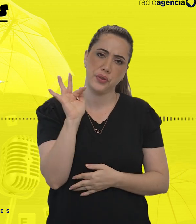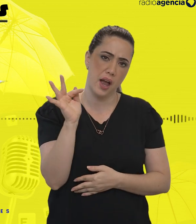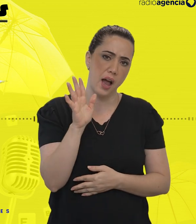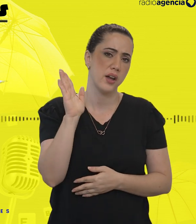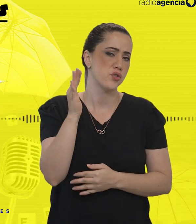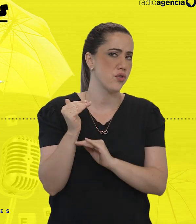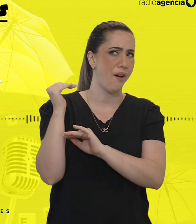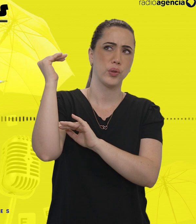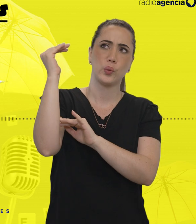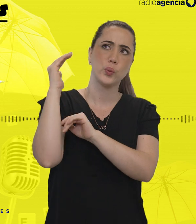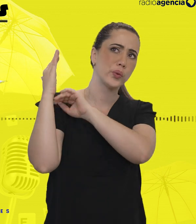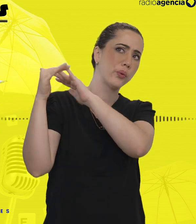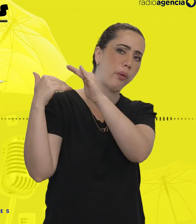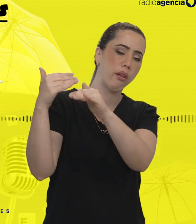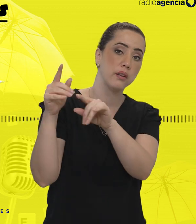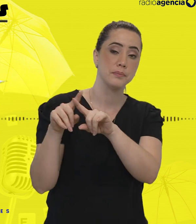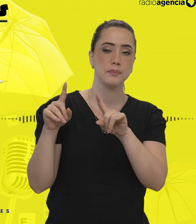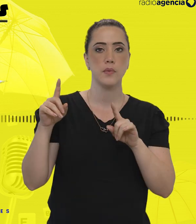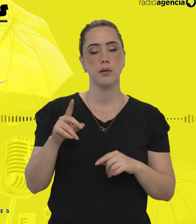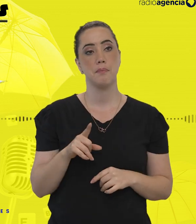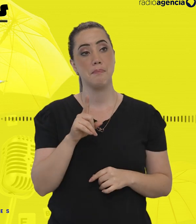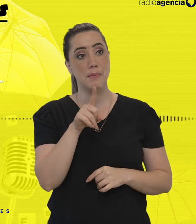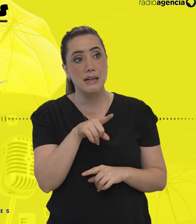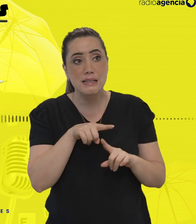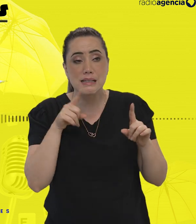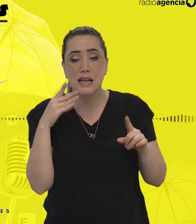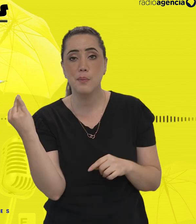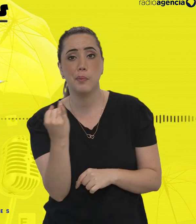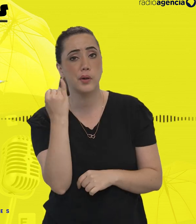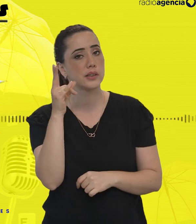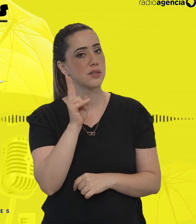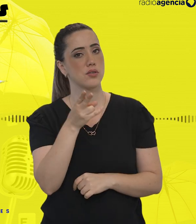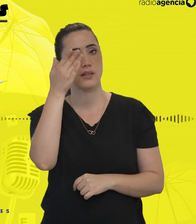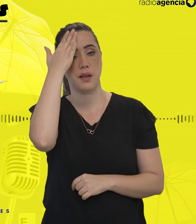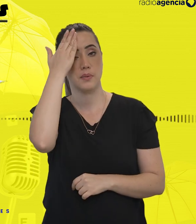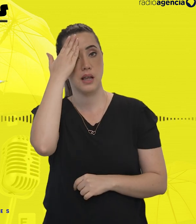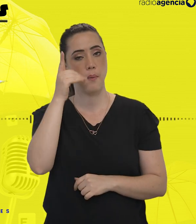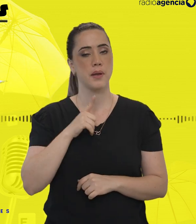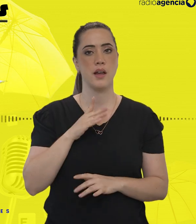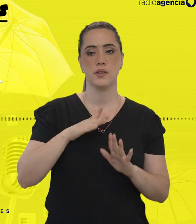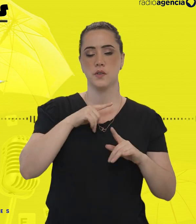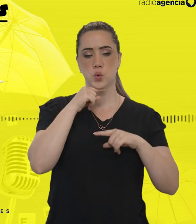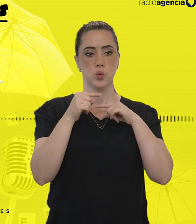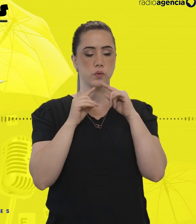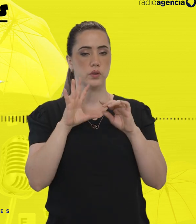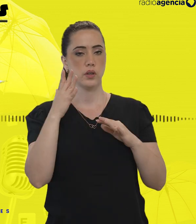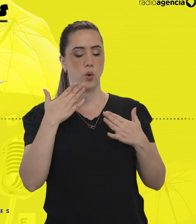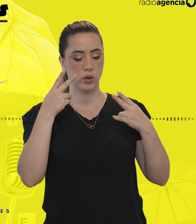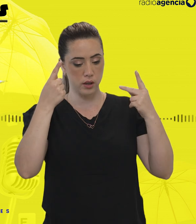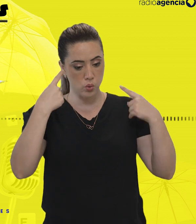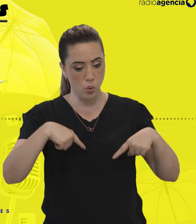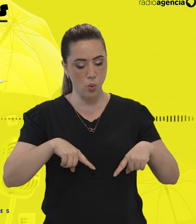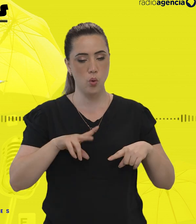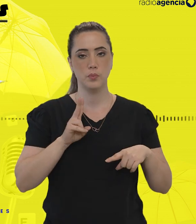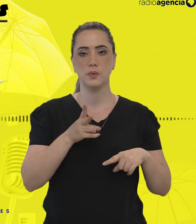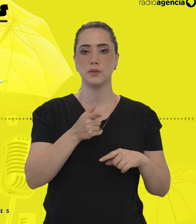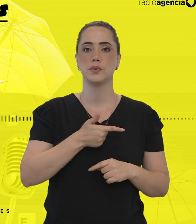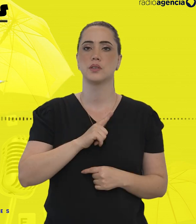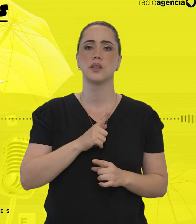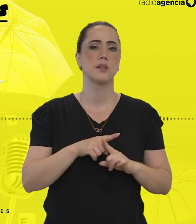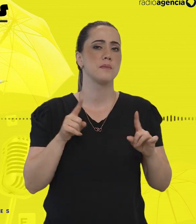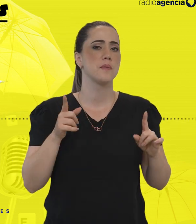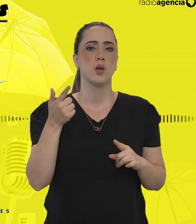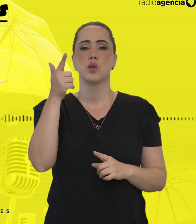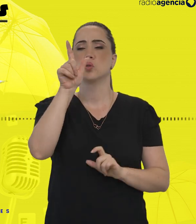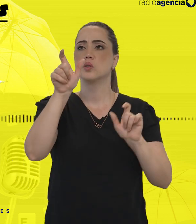Porque aquela dúvida da sua capacidade, da sua competência, do que você pode, do que está acontecendo, vai sempre pairar. Não são